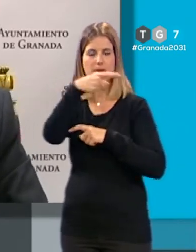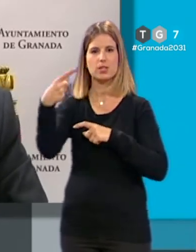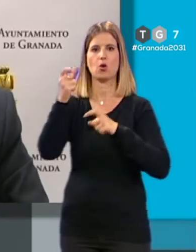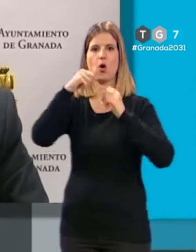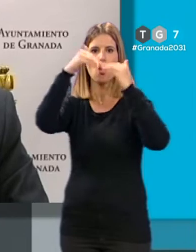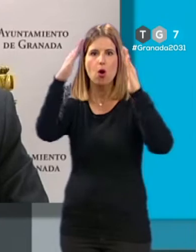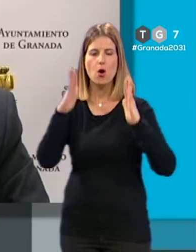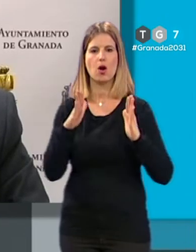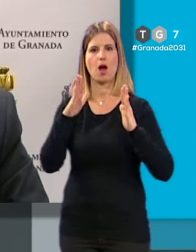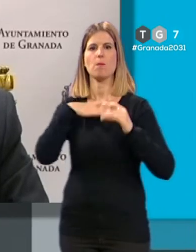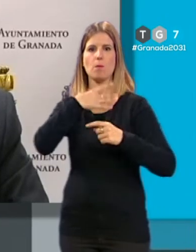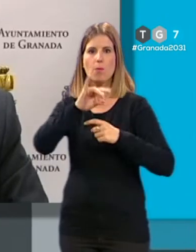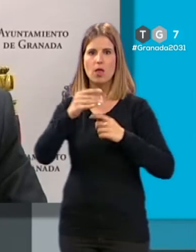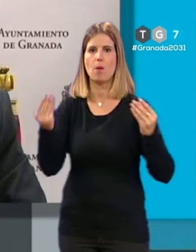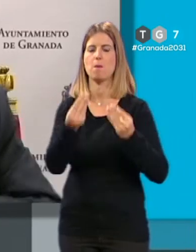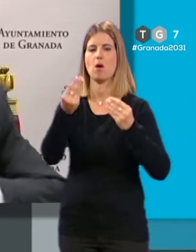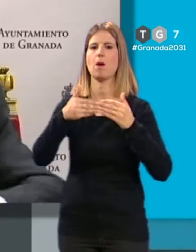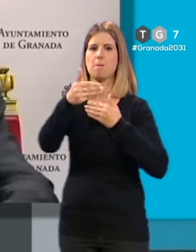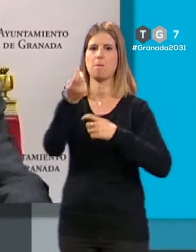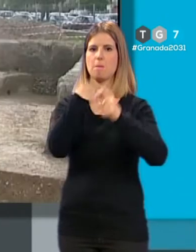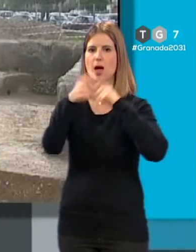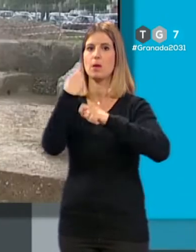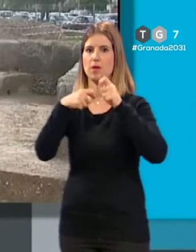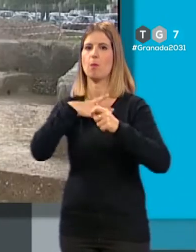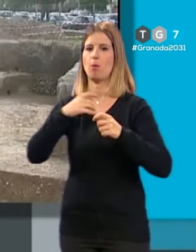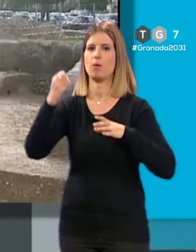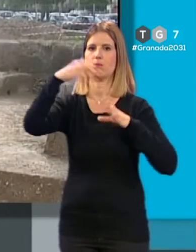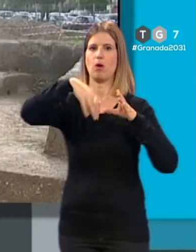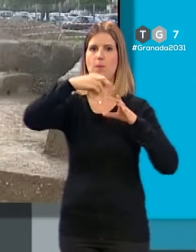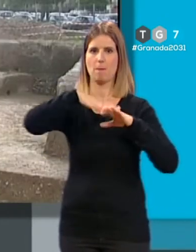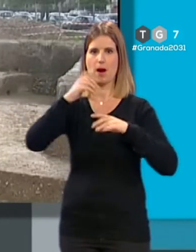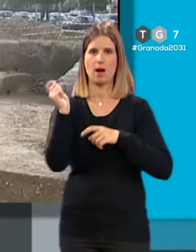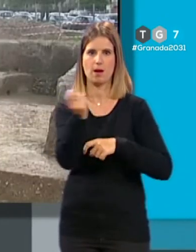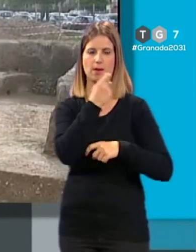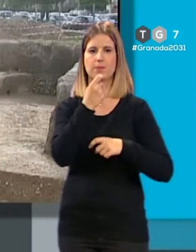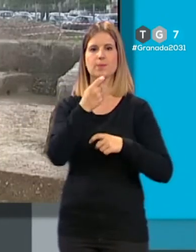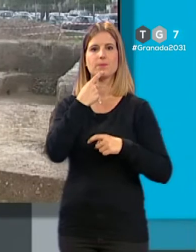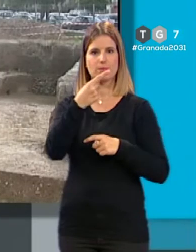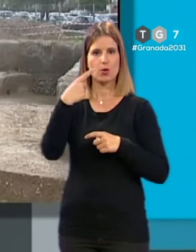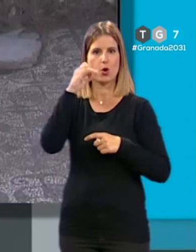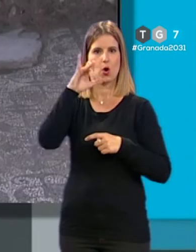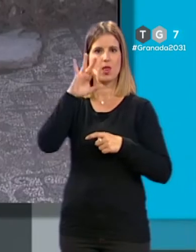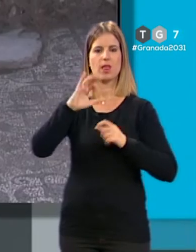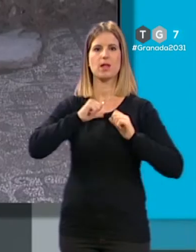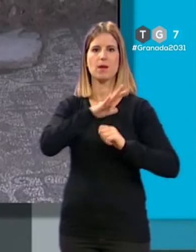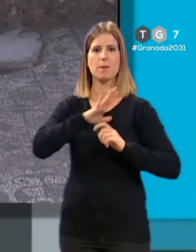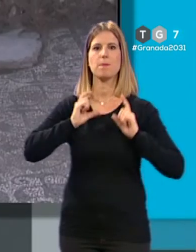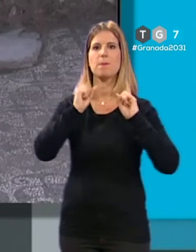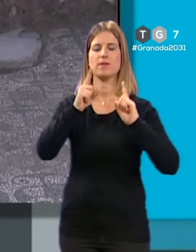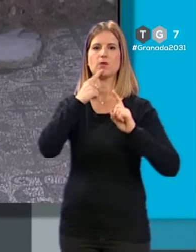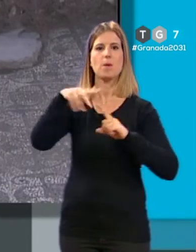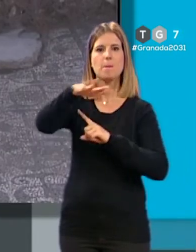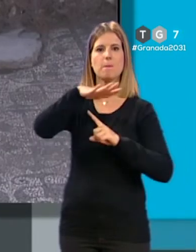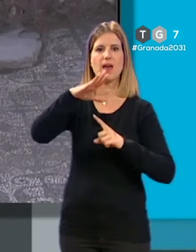locales, y que queremos que pueda seguir mejorando, podremos ir haciendo frente. González ha explicado que también se prevé el inicio de la construcción de la Plaza Poeta